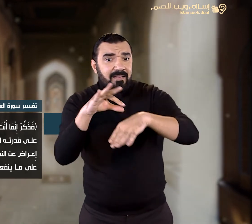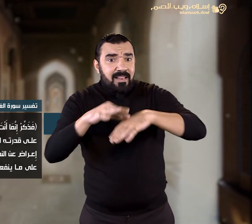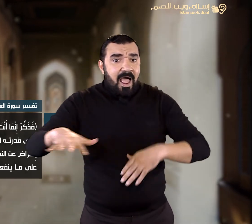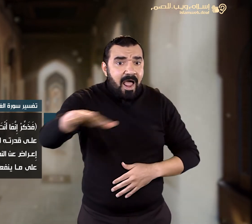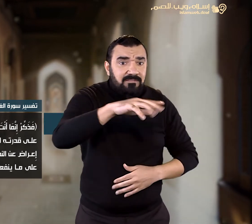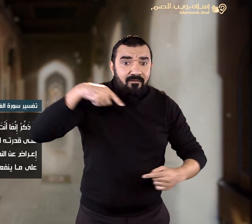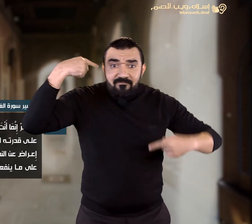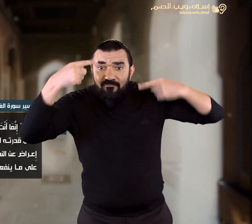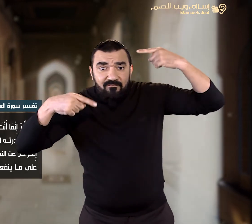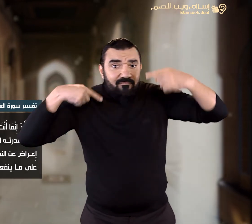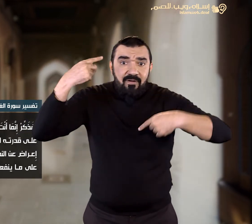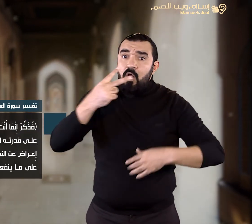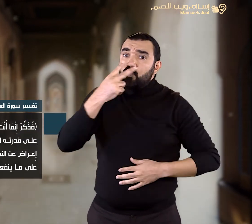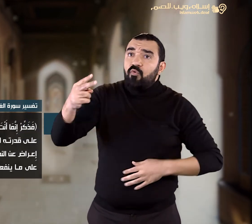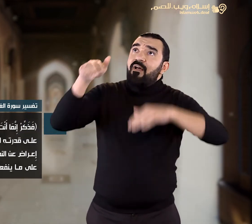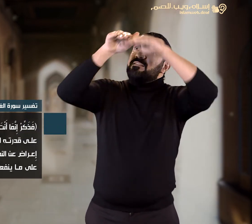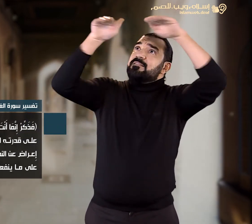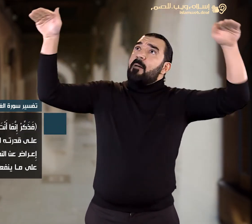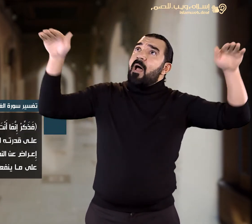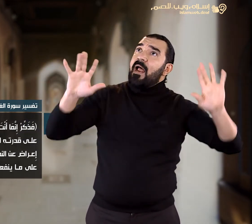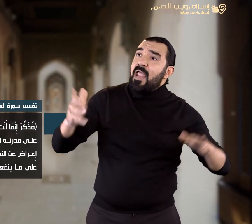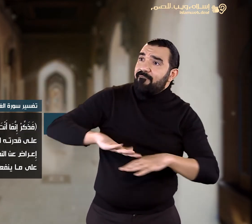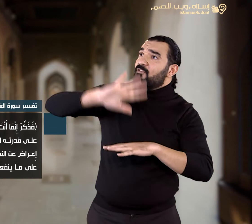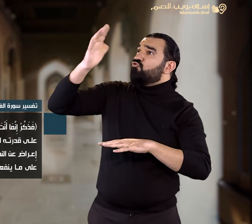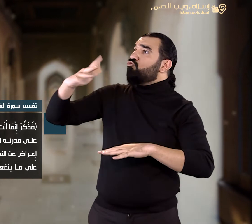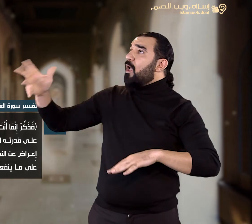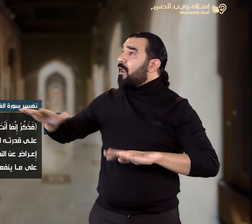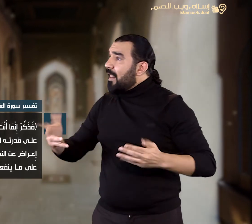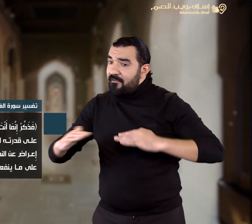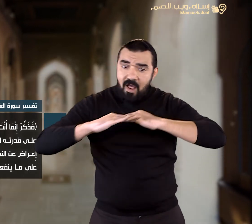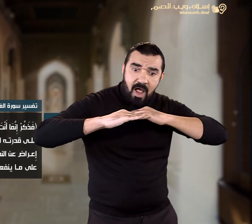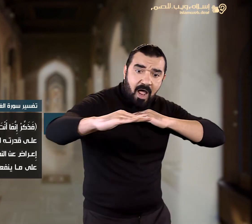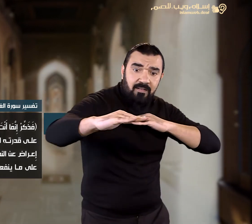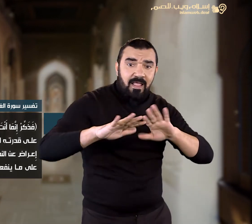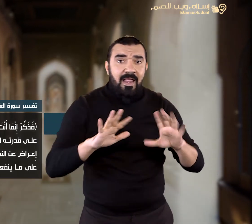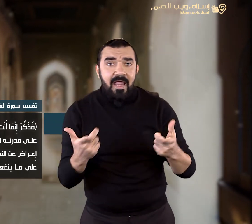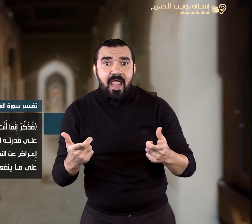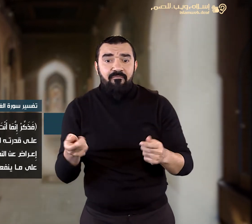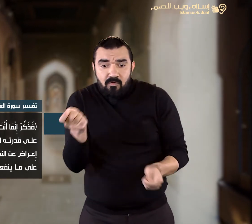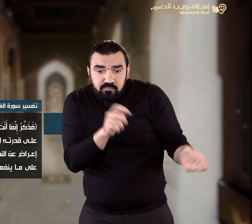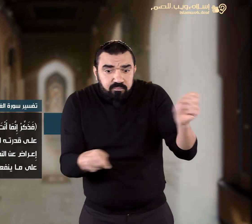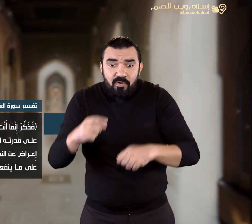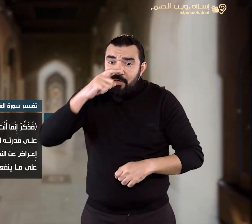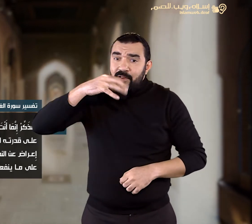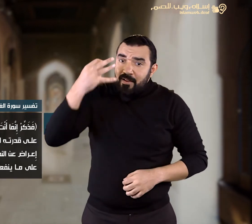مرهم بالنظر في مخلوقات الله الدالة على قدرته البالغة ولا تلح عليهم